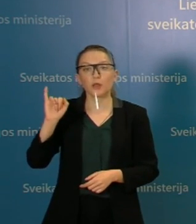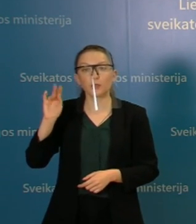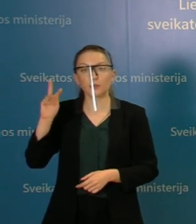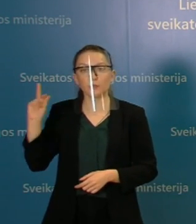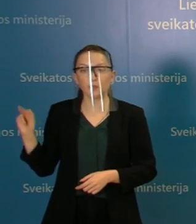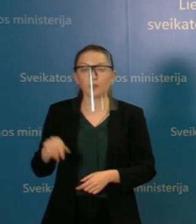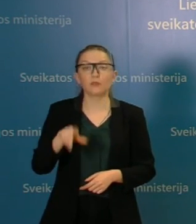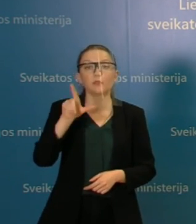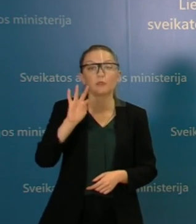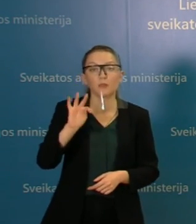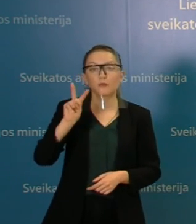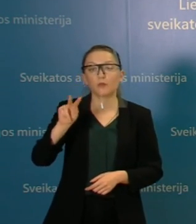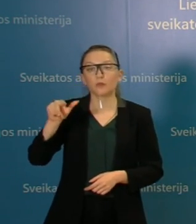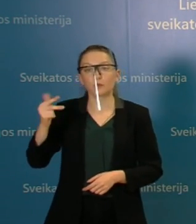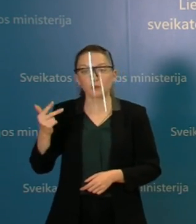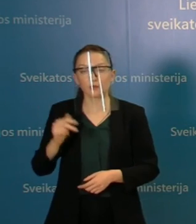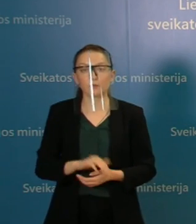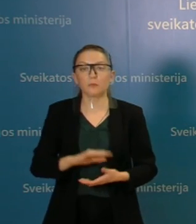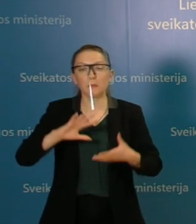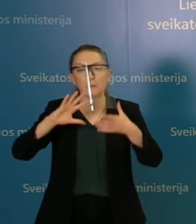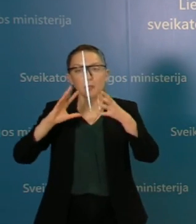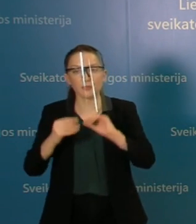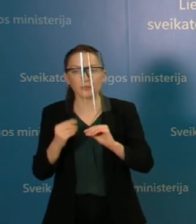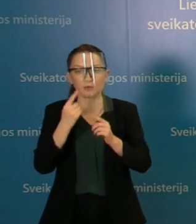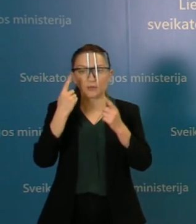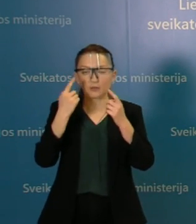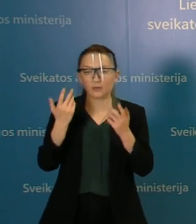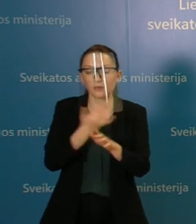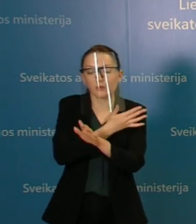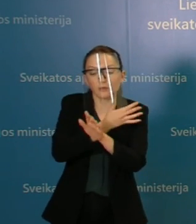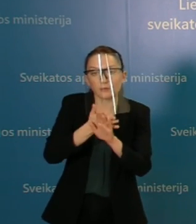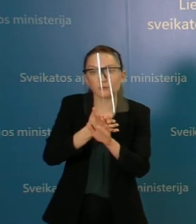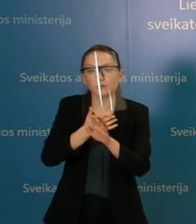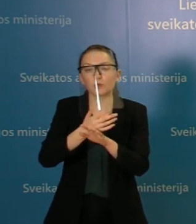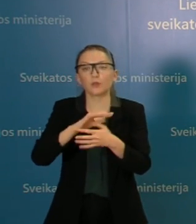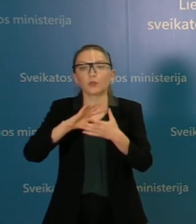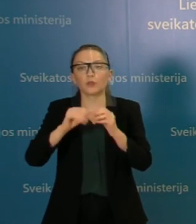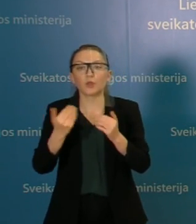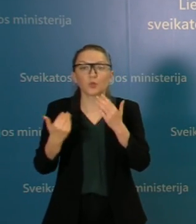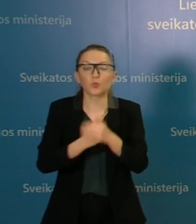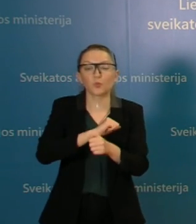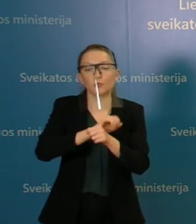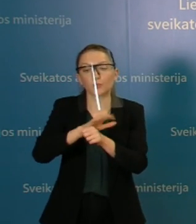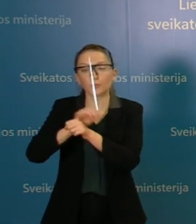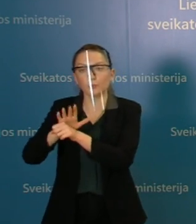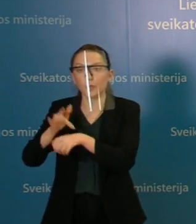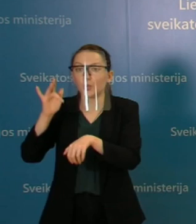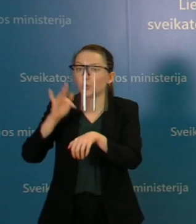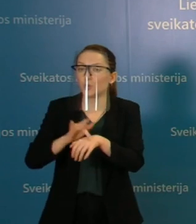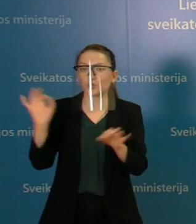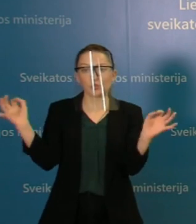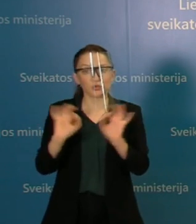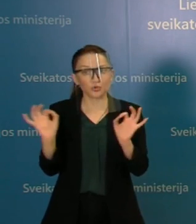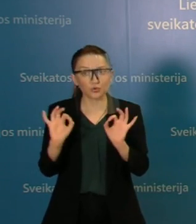klausimas. Kokia yra bendra tendencija, kokia dalis išpiksuojamo naujų atveju yra nejaučiantis jokių